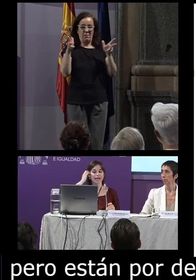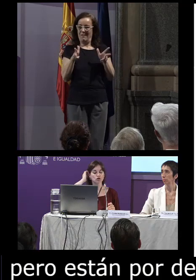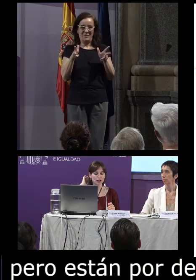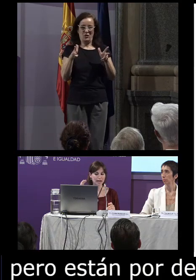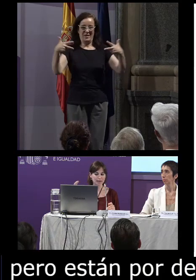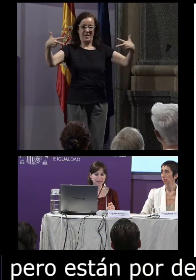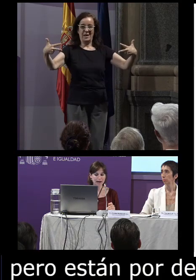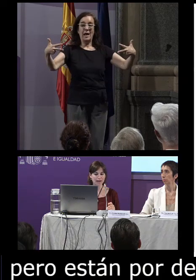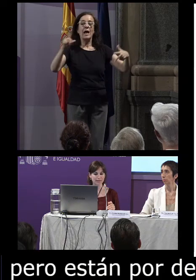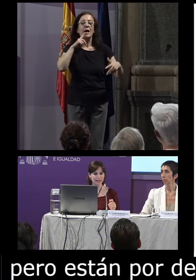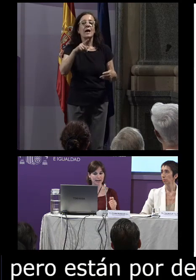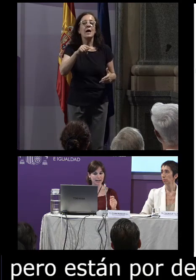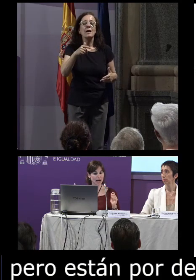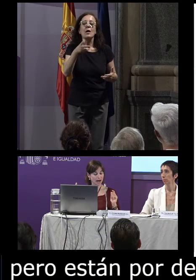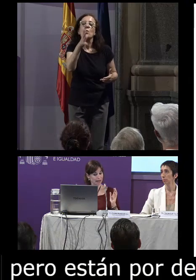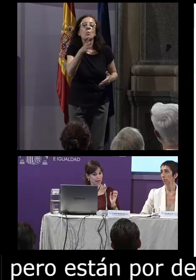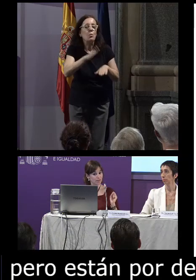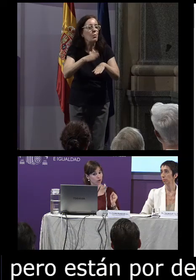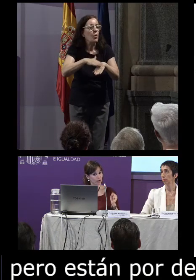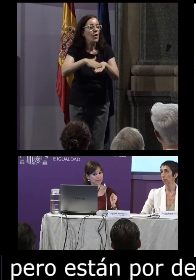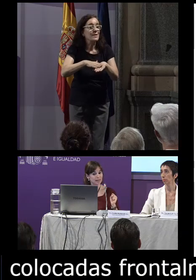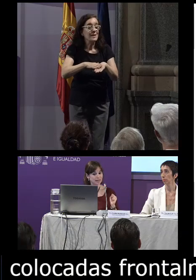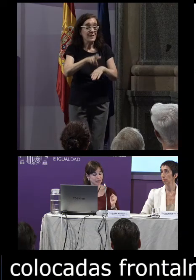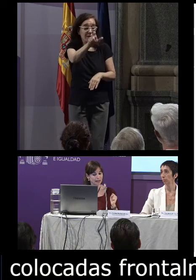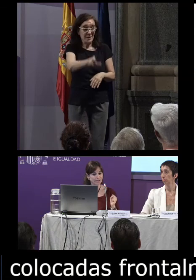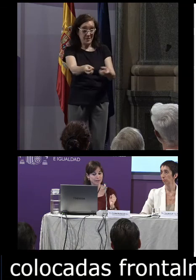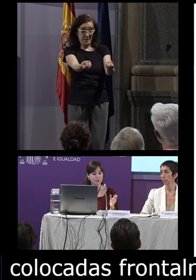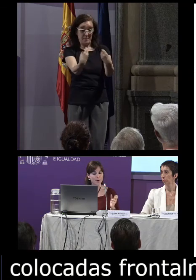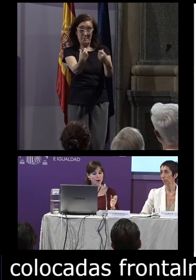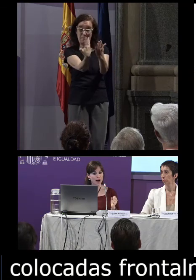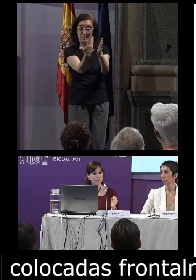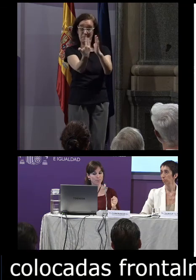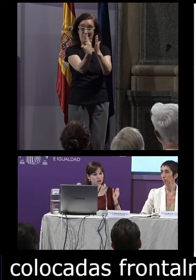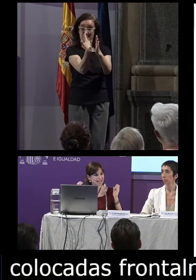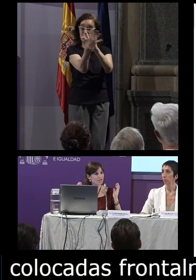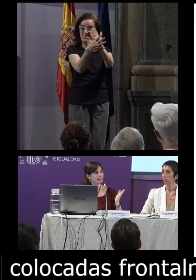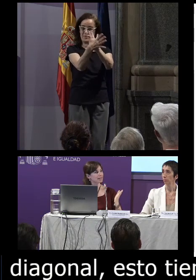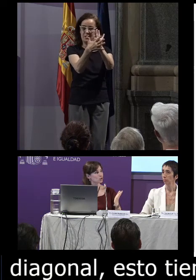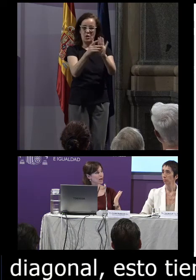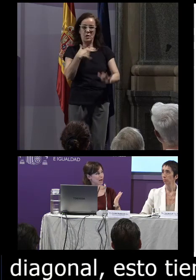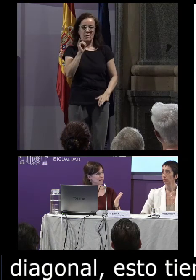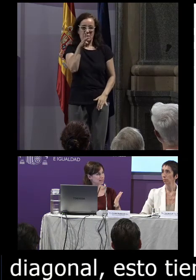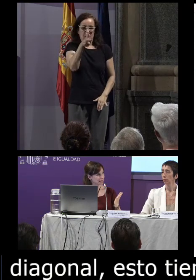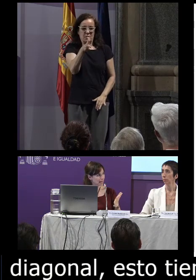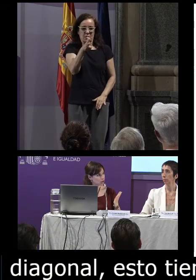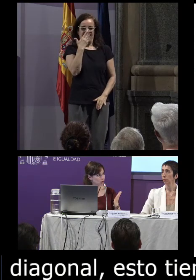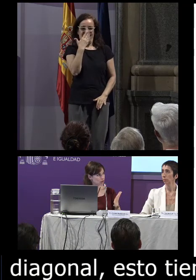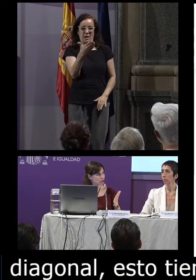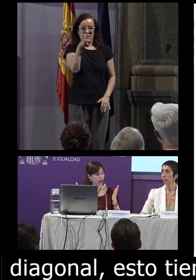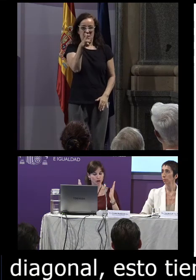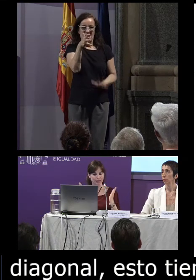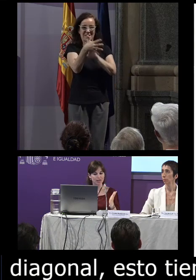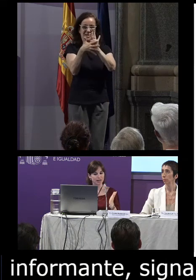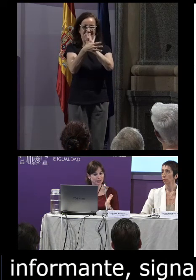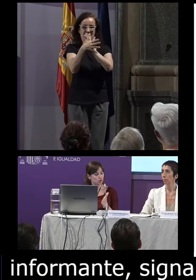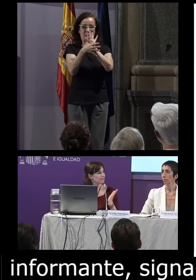esto tiene la ventaja de que el informante signante no está enfrente de una cámara signando sino